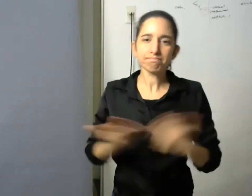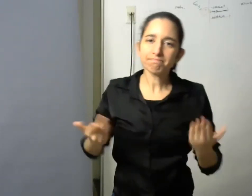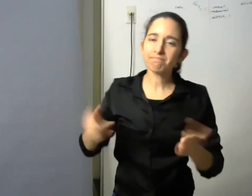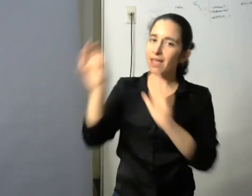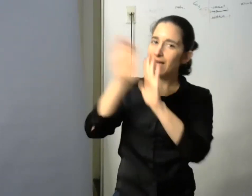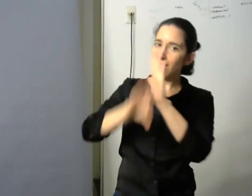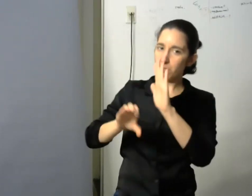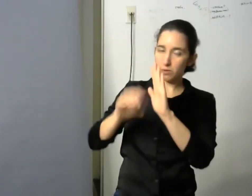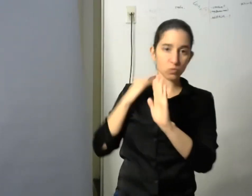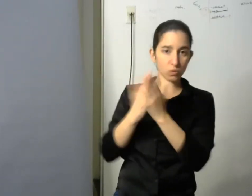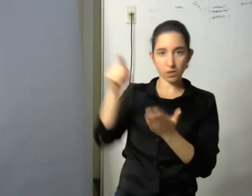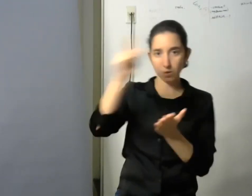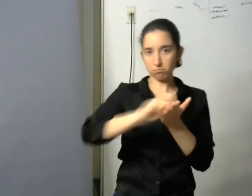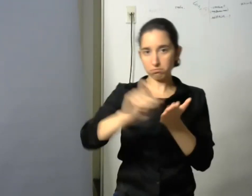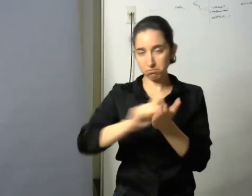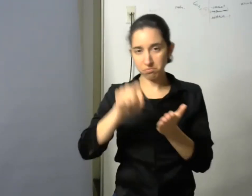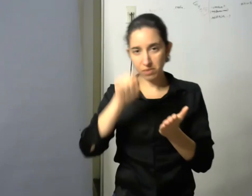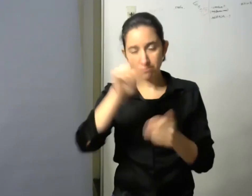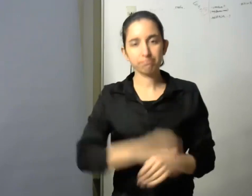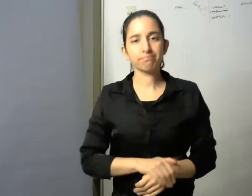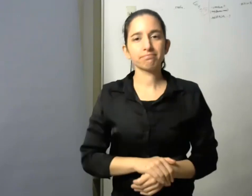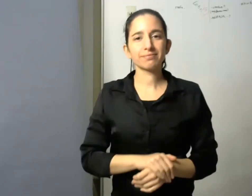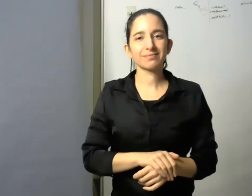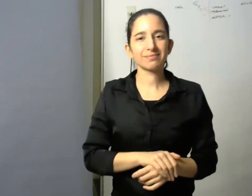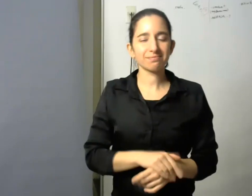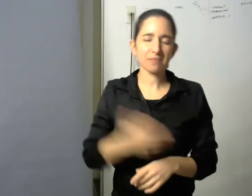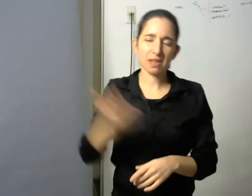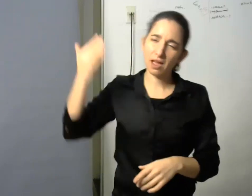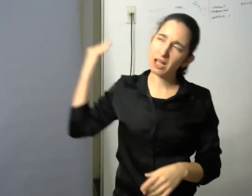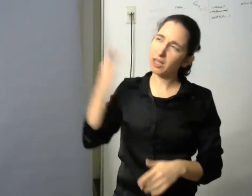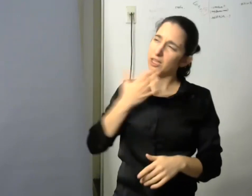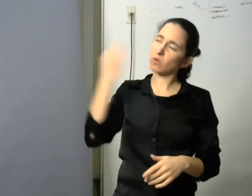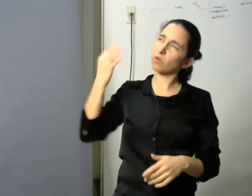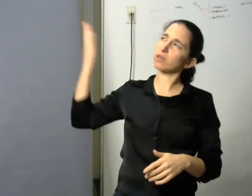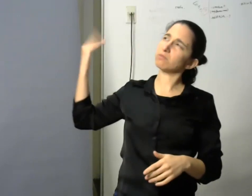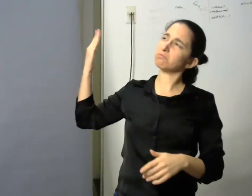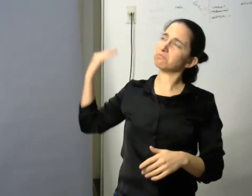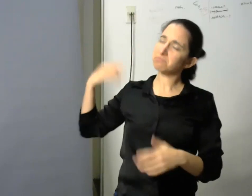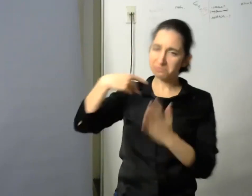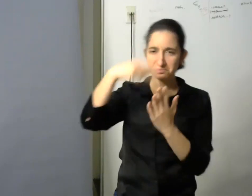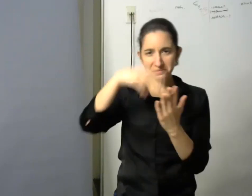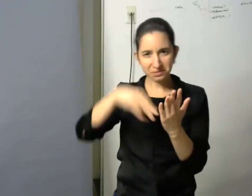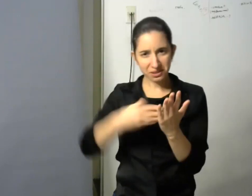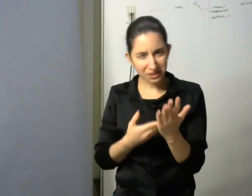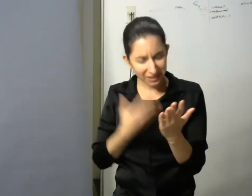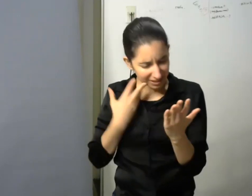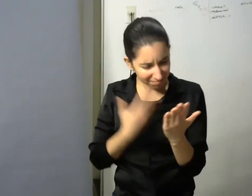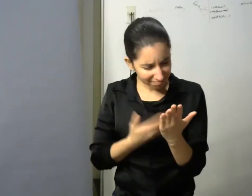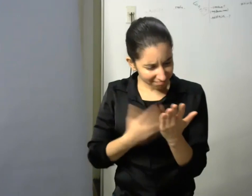lo leí originalmente dije ¿cómo traducir esto en algo